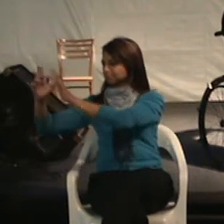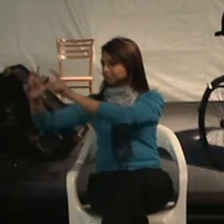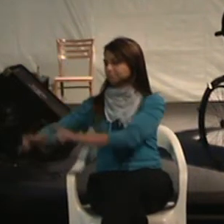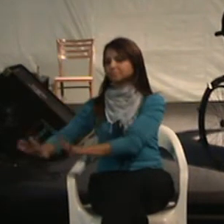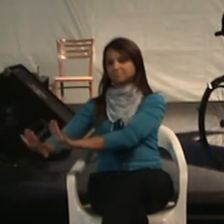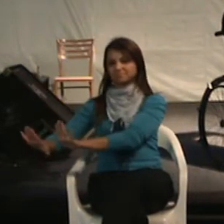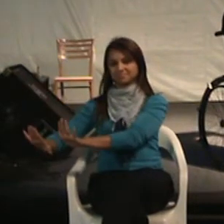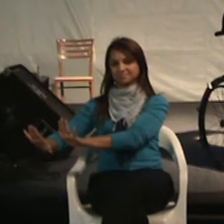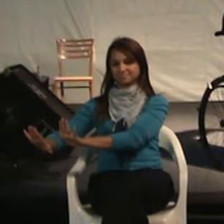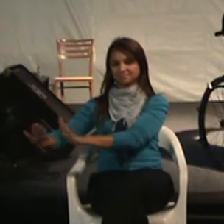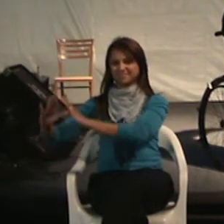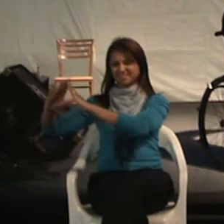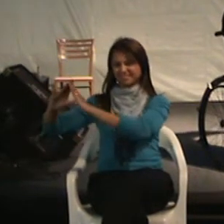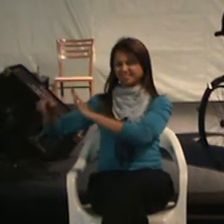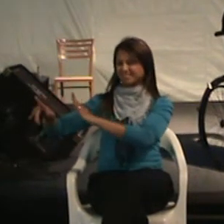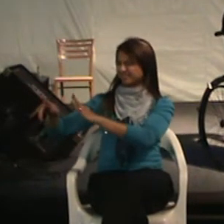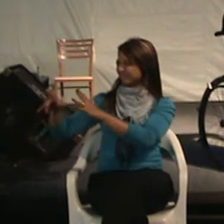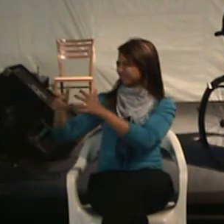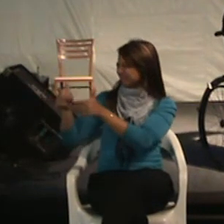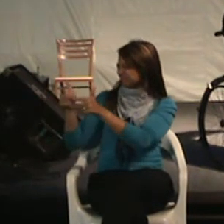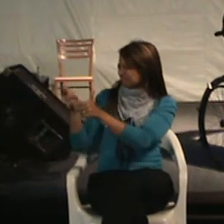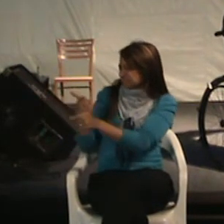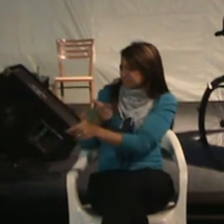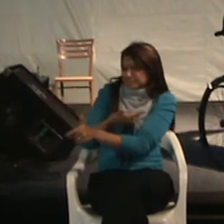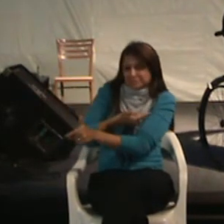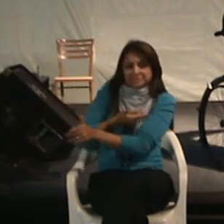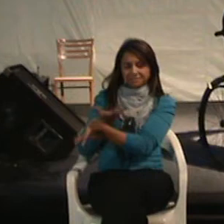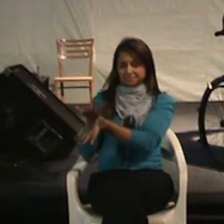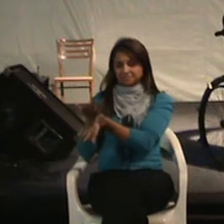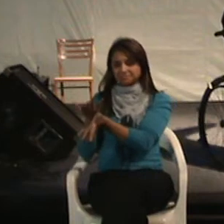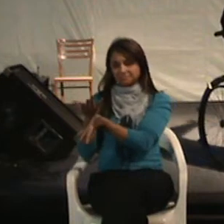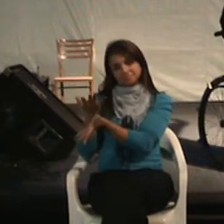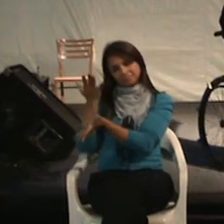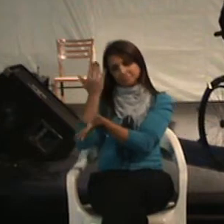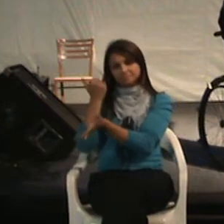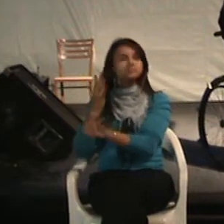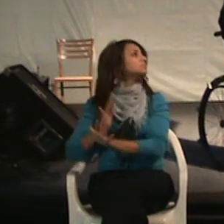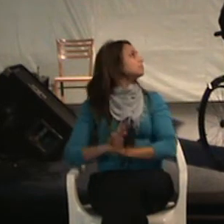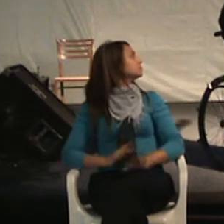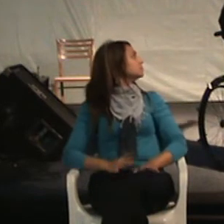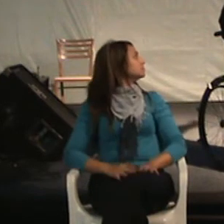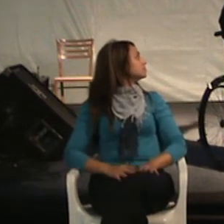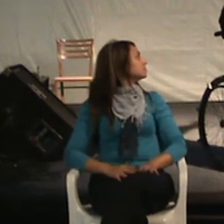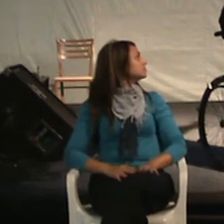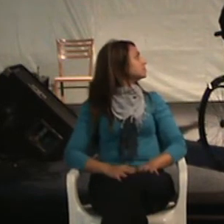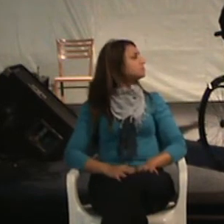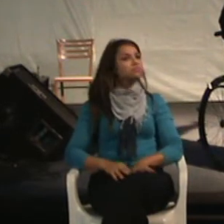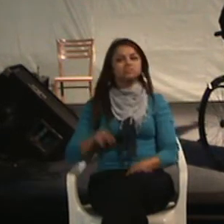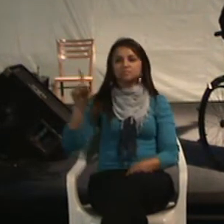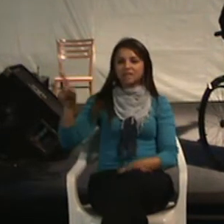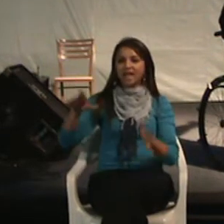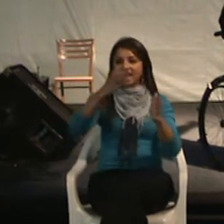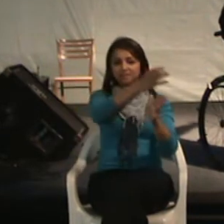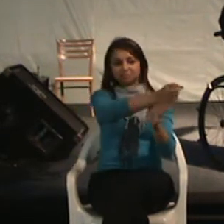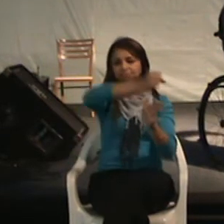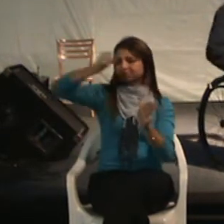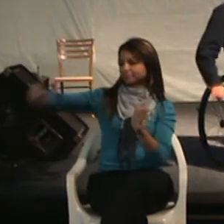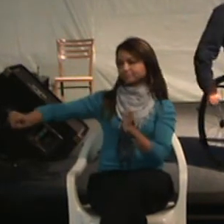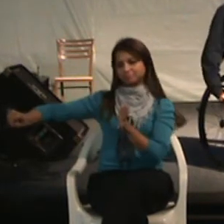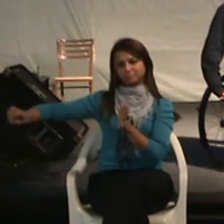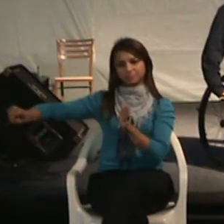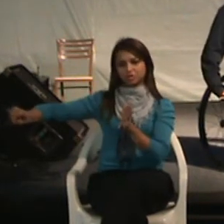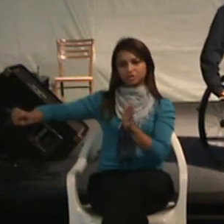Aqueles albergues, leprosários e uma série de situações. Olha lá, era o paradigma da institucionalização.